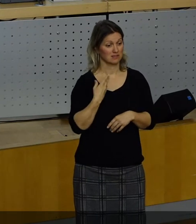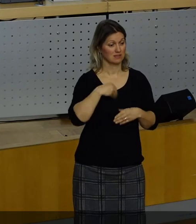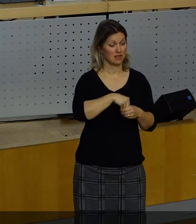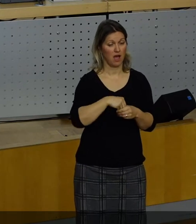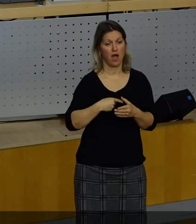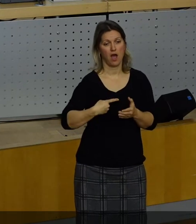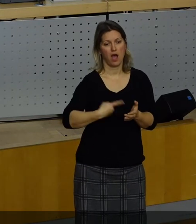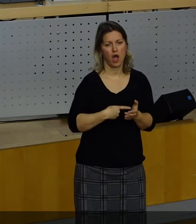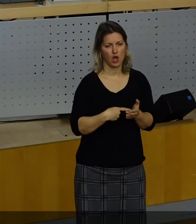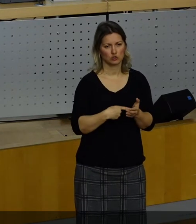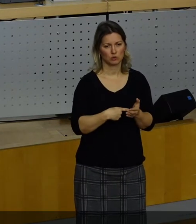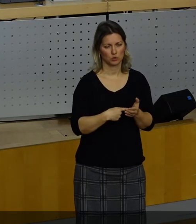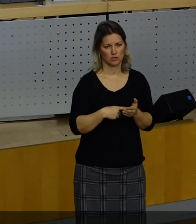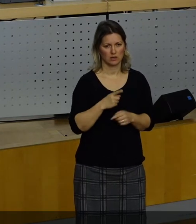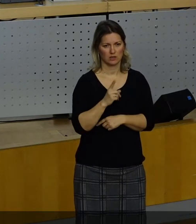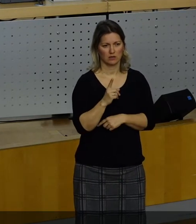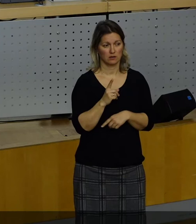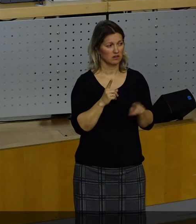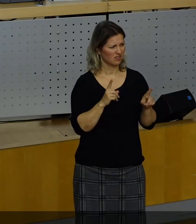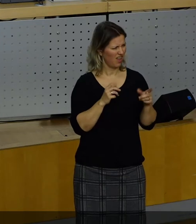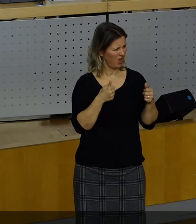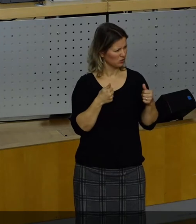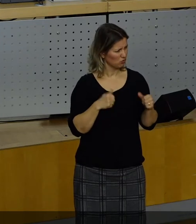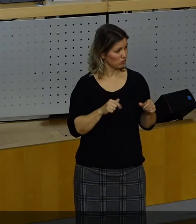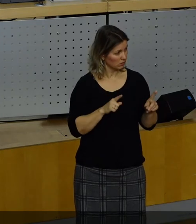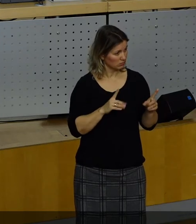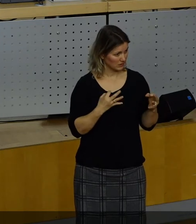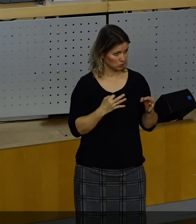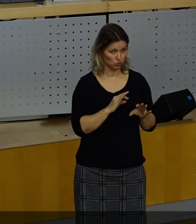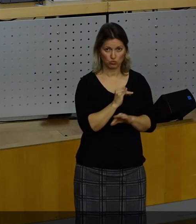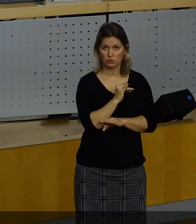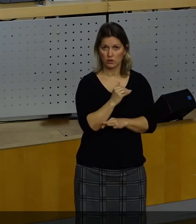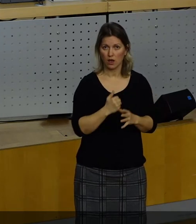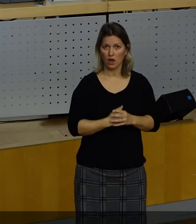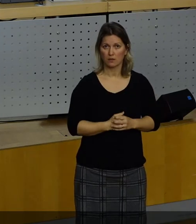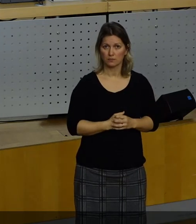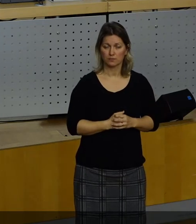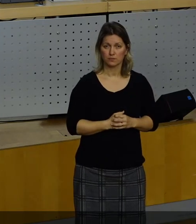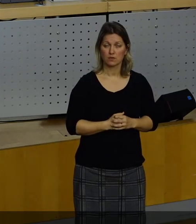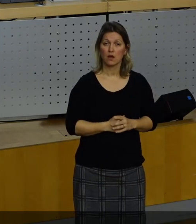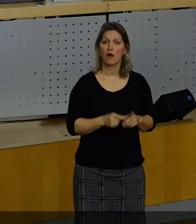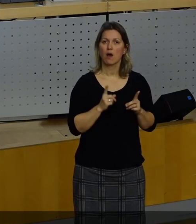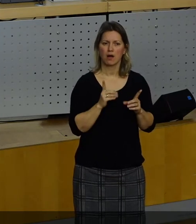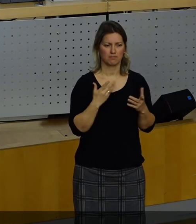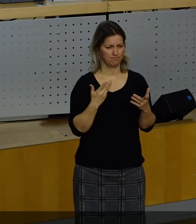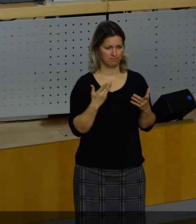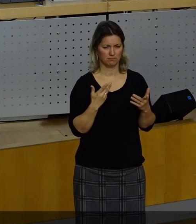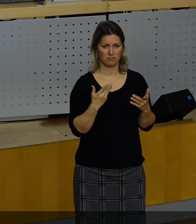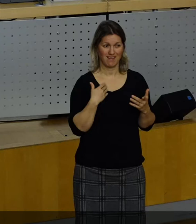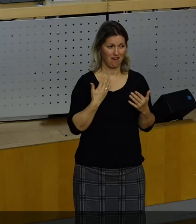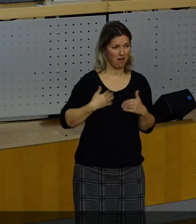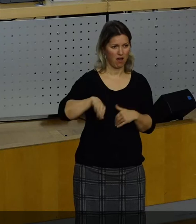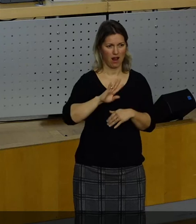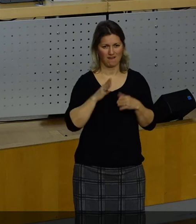dass es etwas gibt. Ja, das hat damit schon zu tun. Aber es wird nicht einmal mit allen